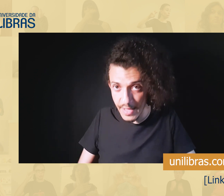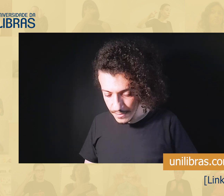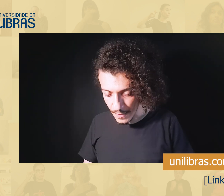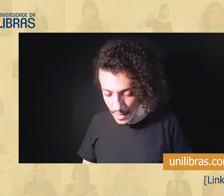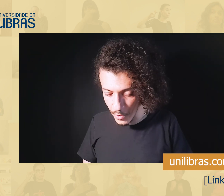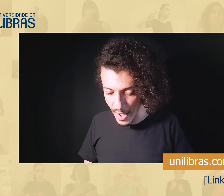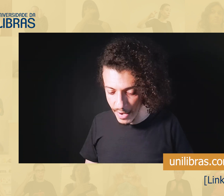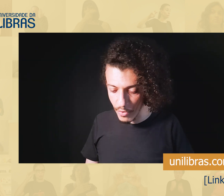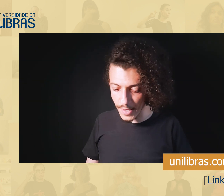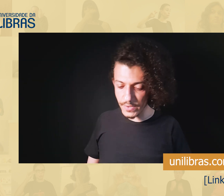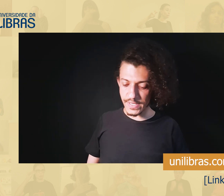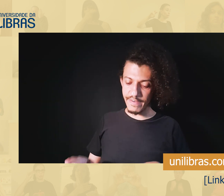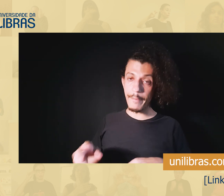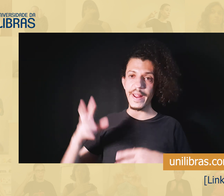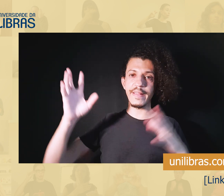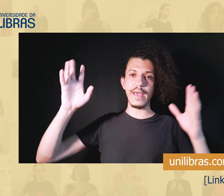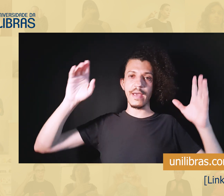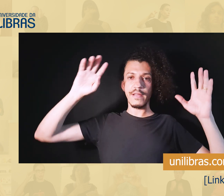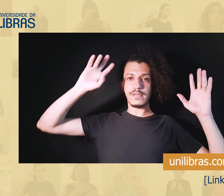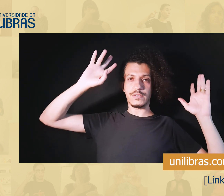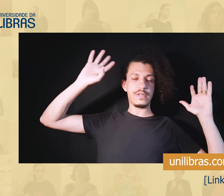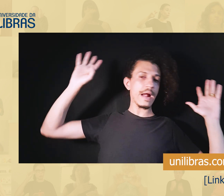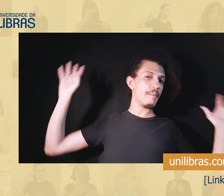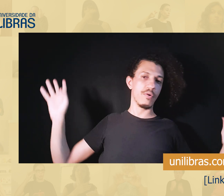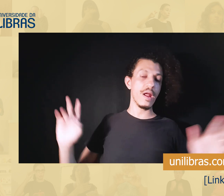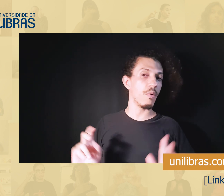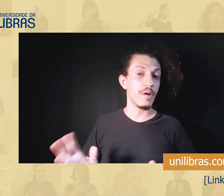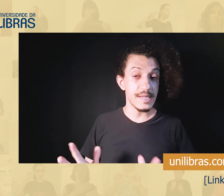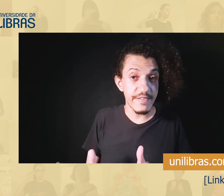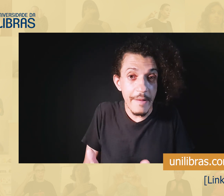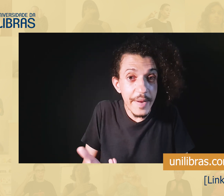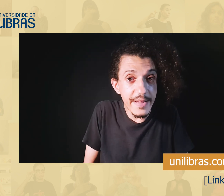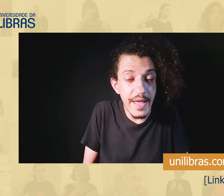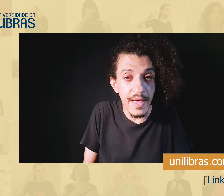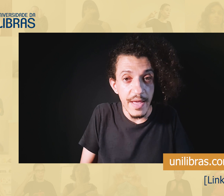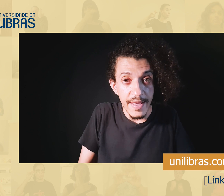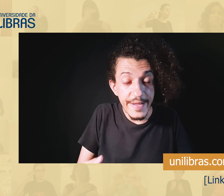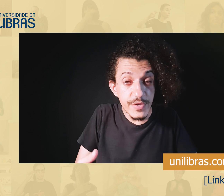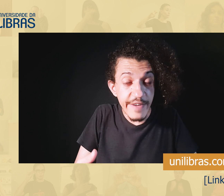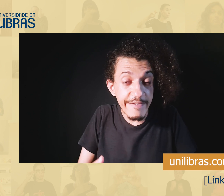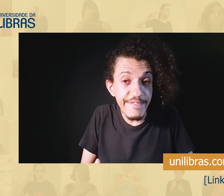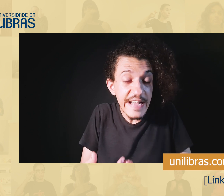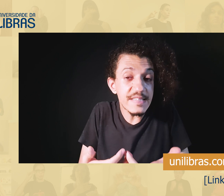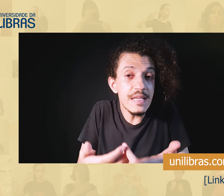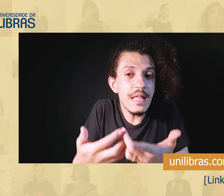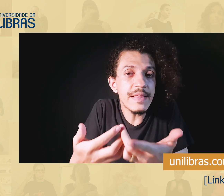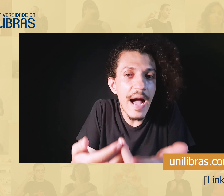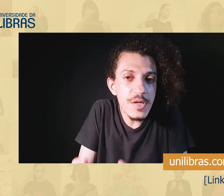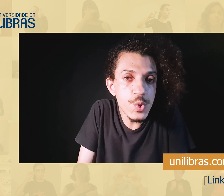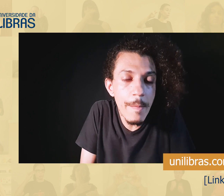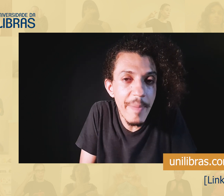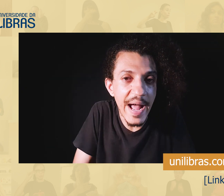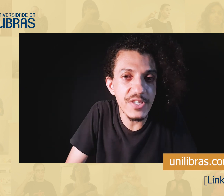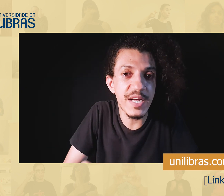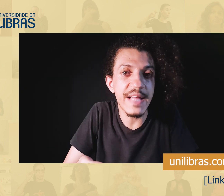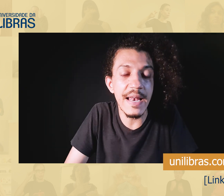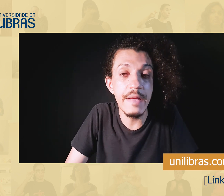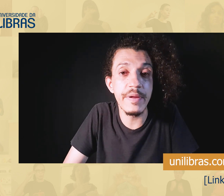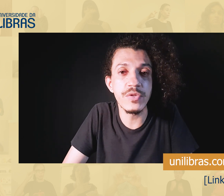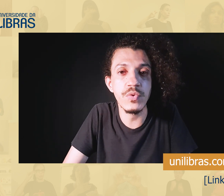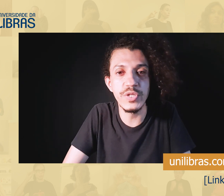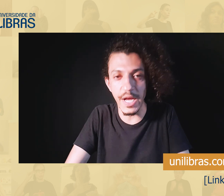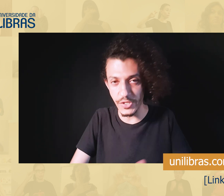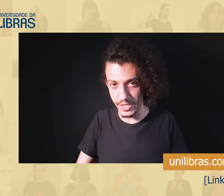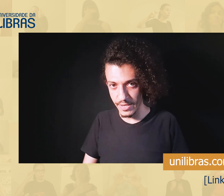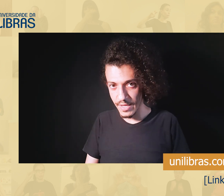livro, não é um negócio que você vai aprender, e acabou. Não, você vai aprender, e isso vai facilitar a sua prática da